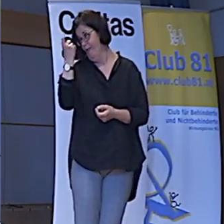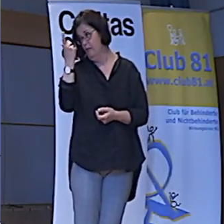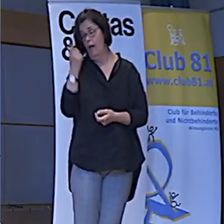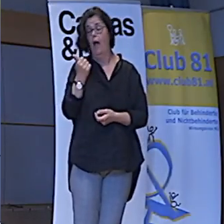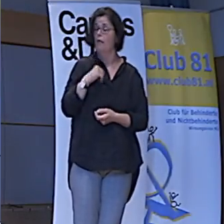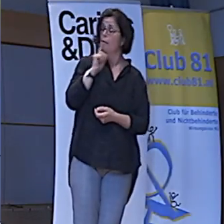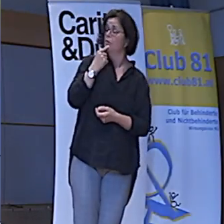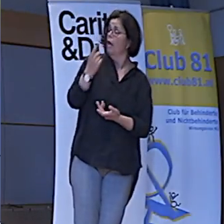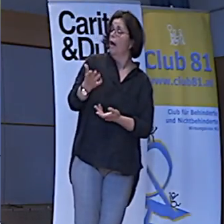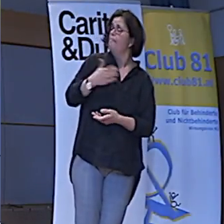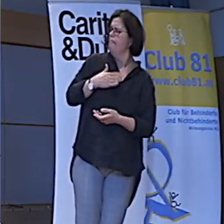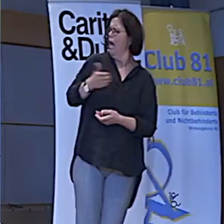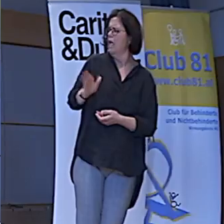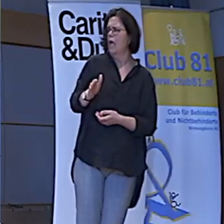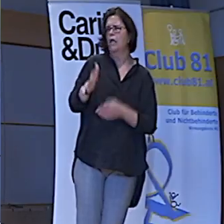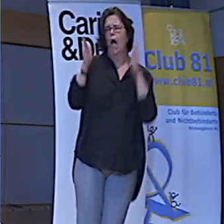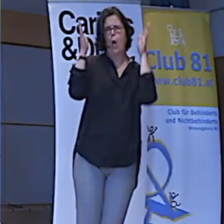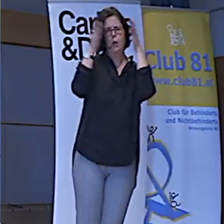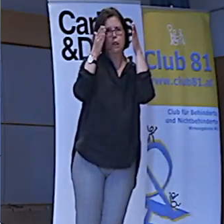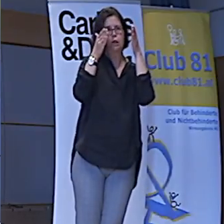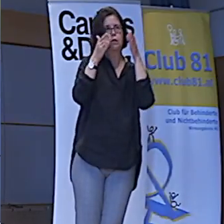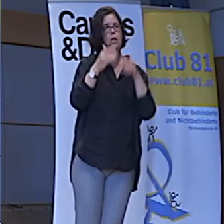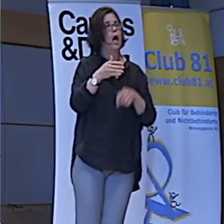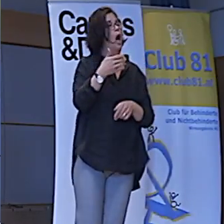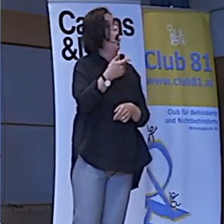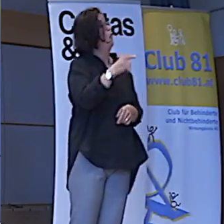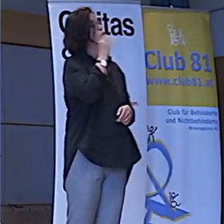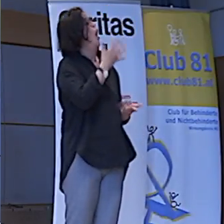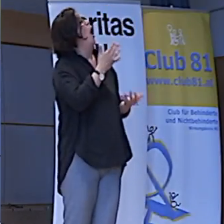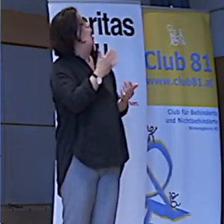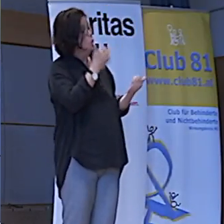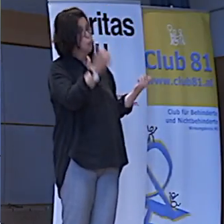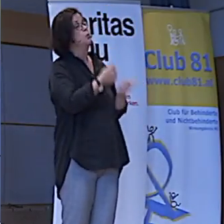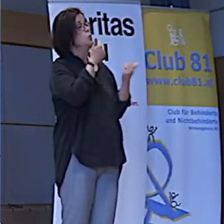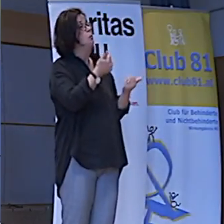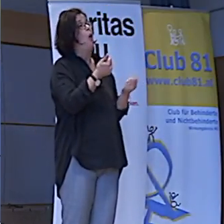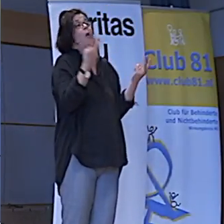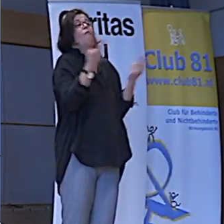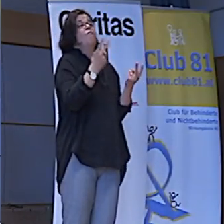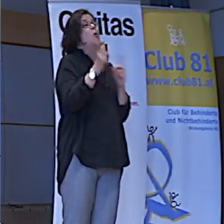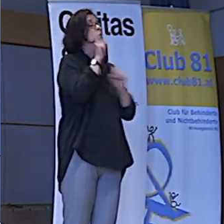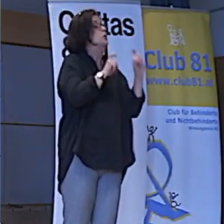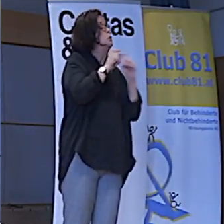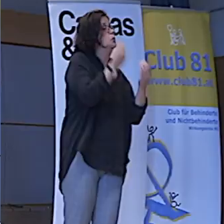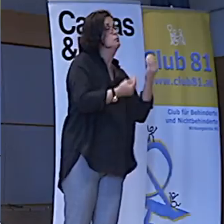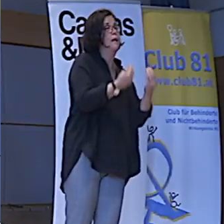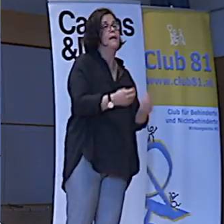die eine zu den anderen. Du. Mein Kind ist Autist. Sagt die andere. Ach super. Und du weißt ja im Zirkus.